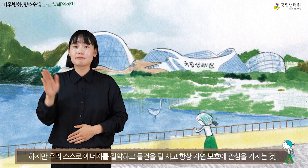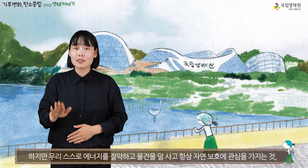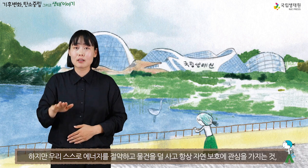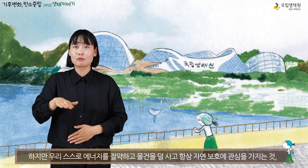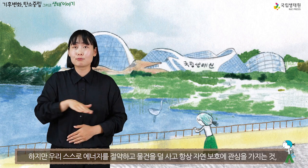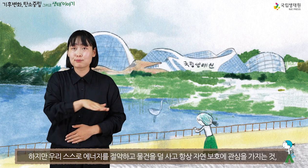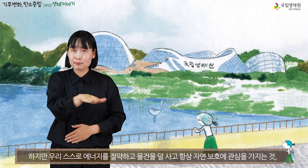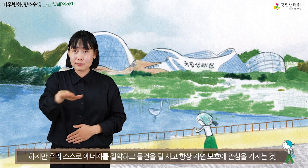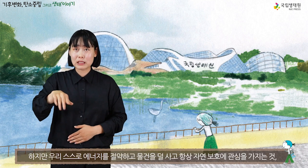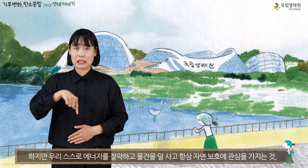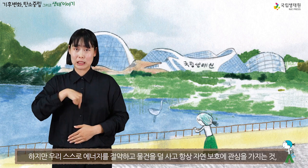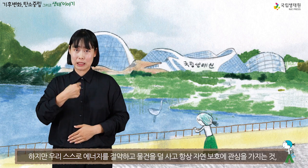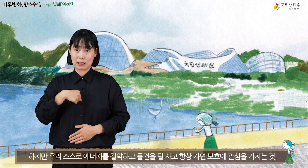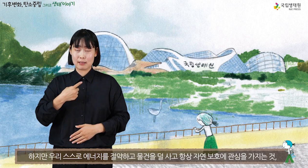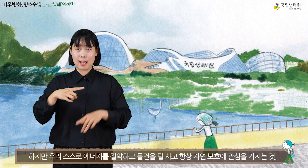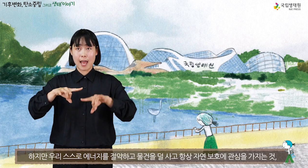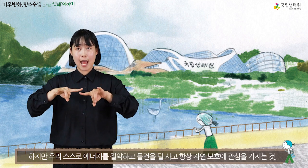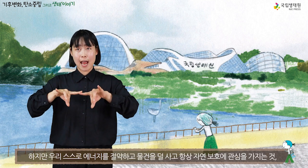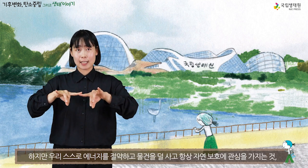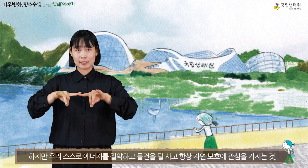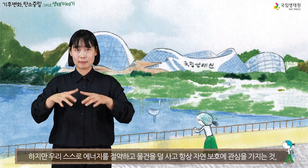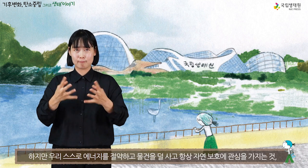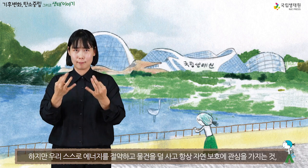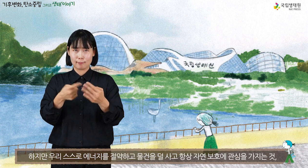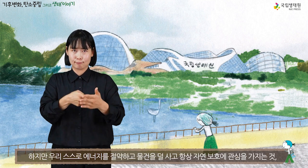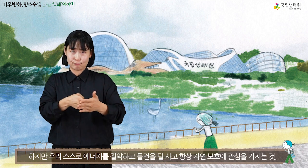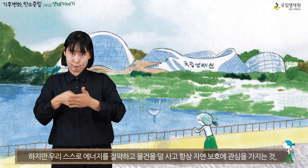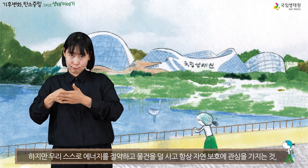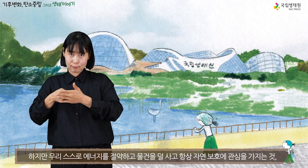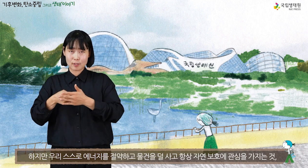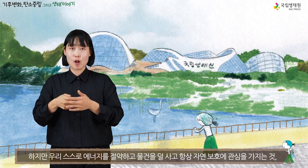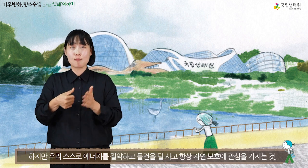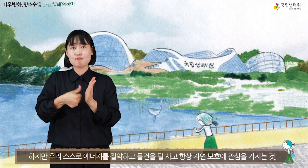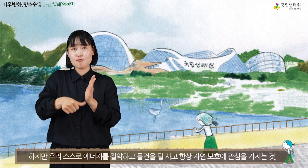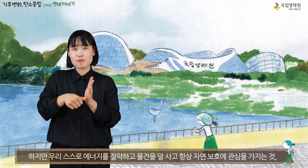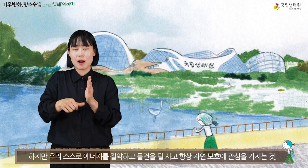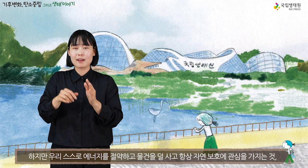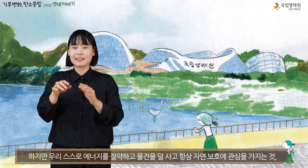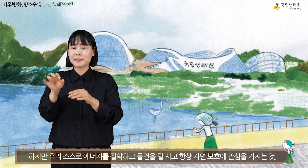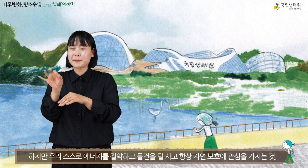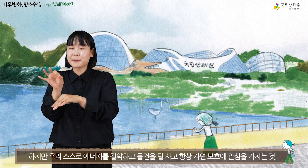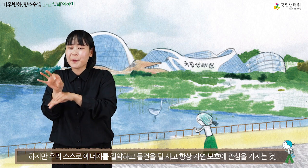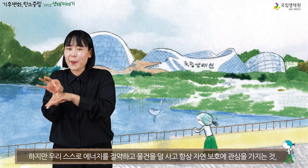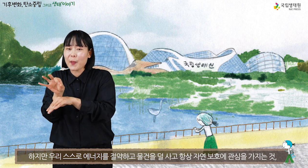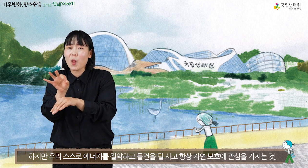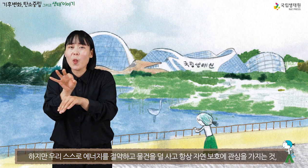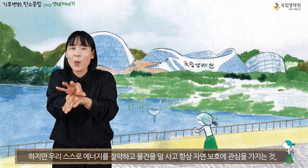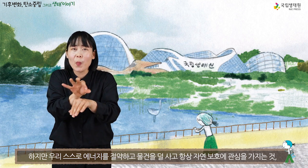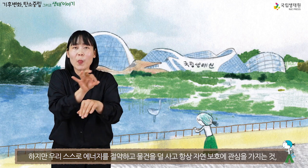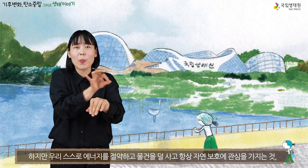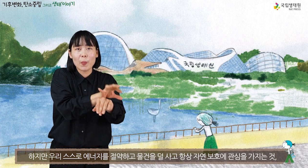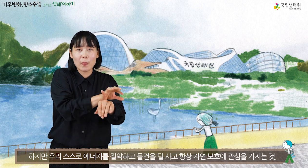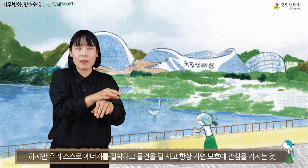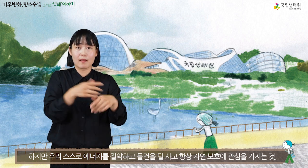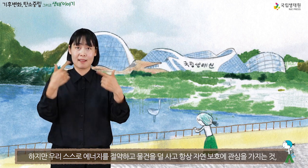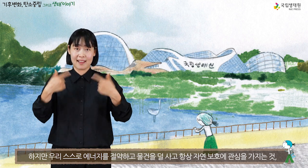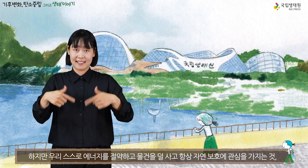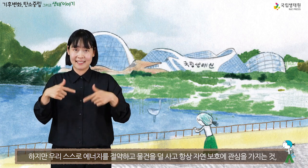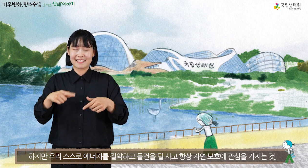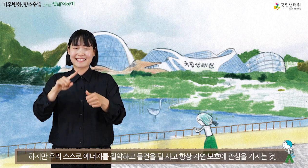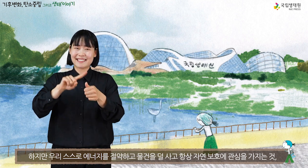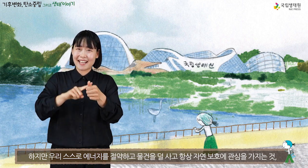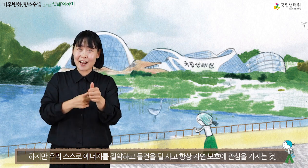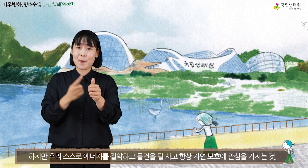하지만 우리 스스로 에너지를 절약하고 물건을 덜 사고 항상 자연 보호에